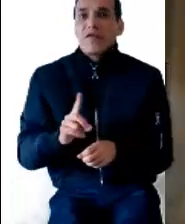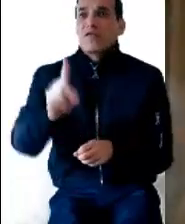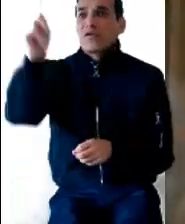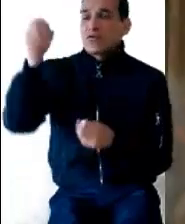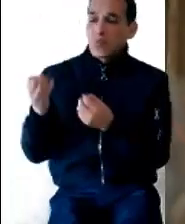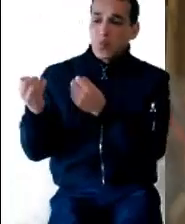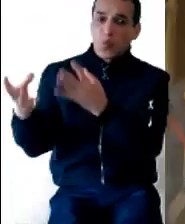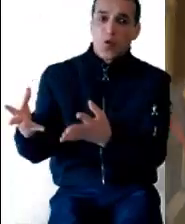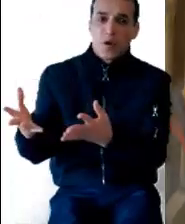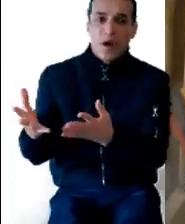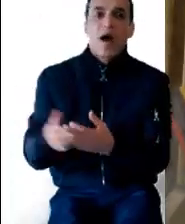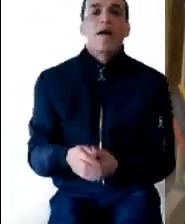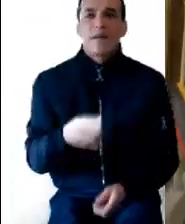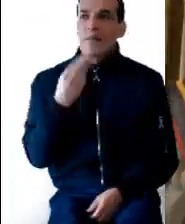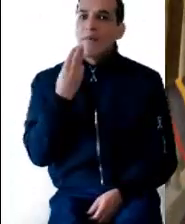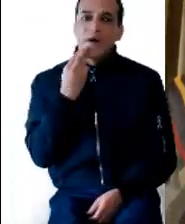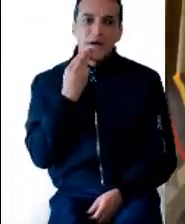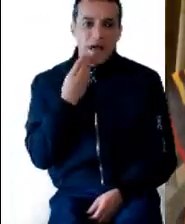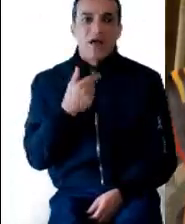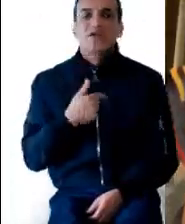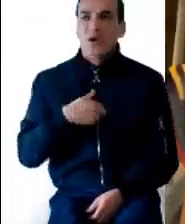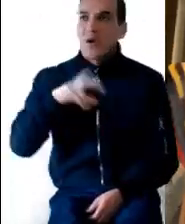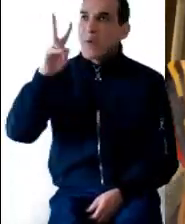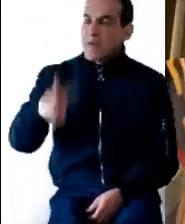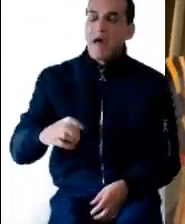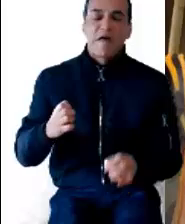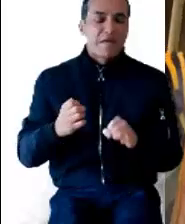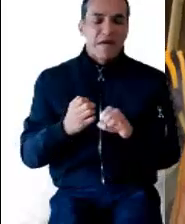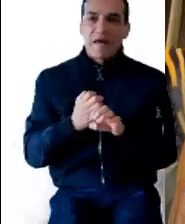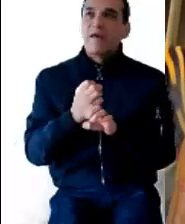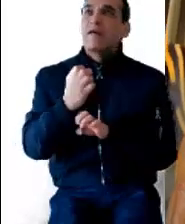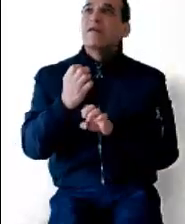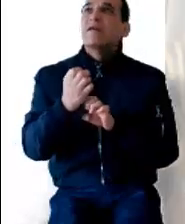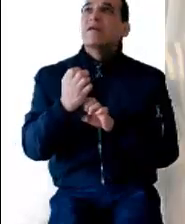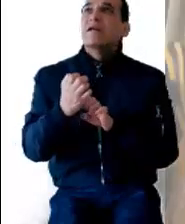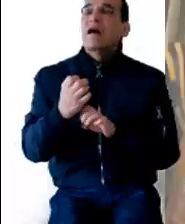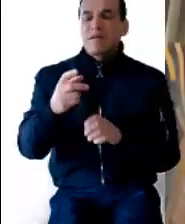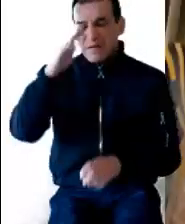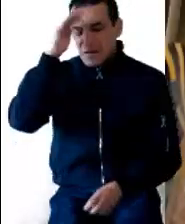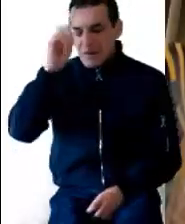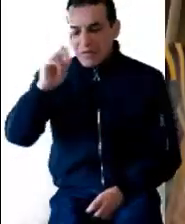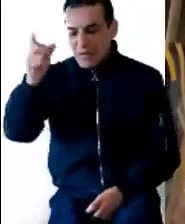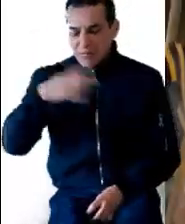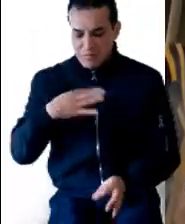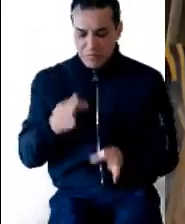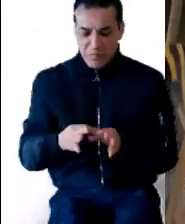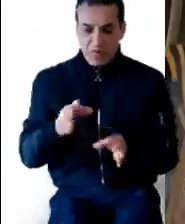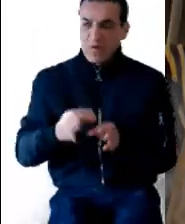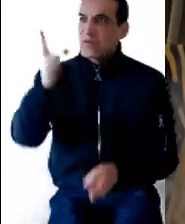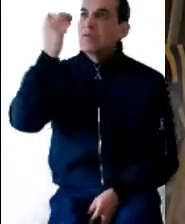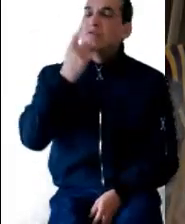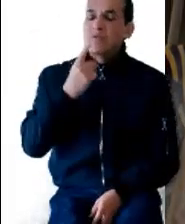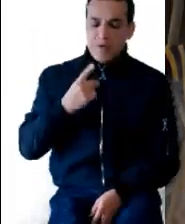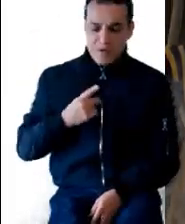imposible para Dios. María contestó, Yo soy la esclava del Señor, cumplas en mí lo que me has dicho.